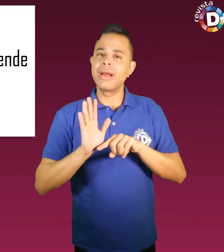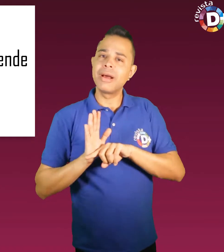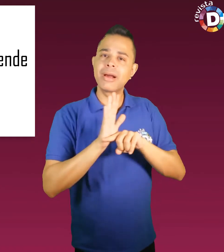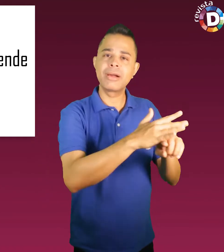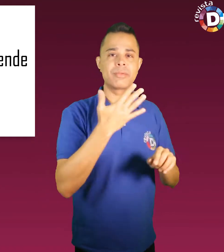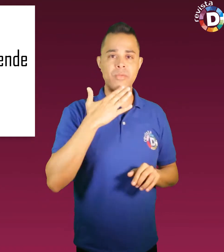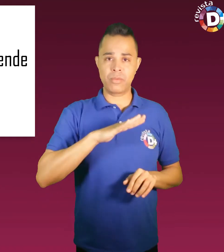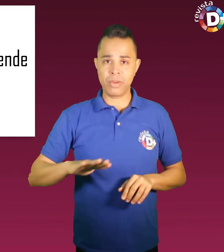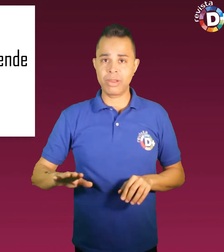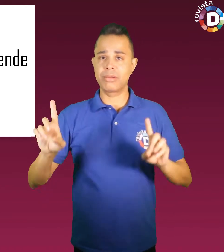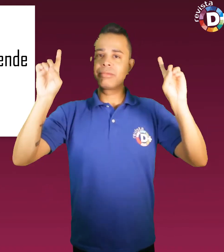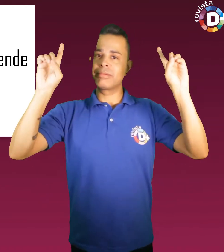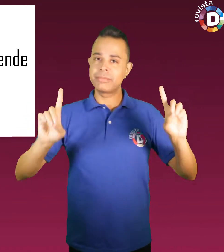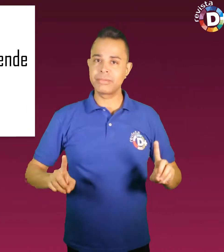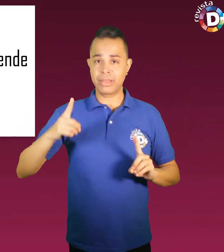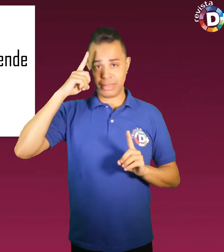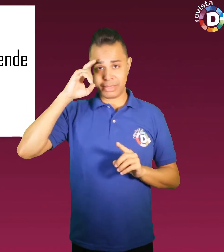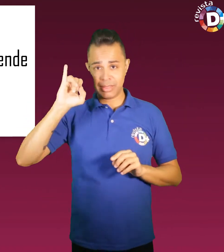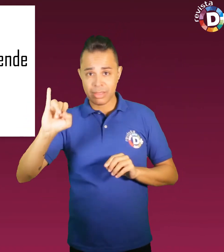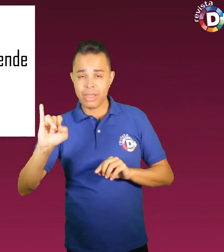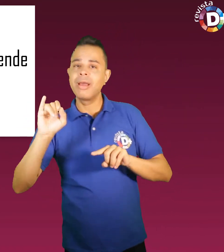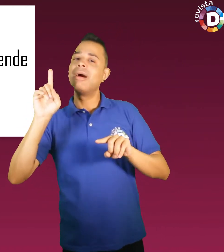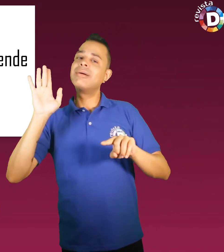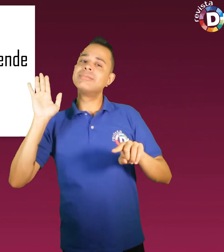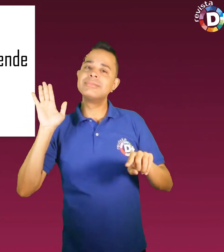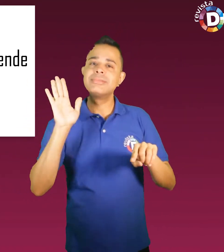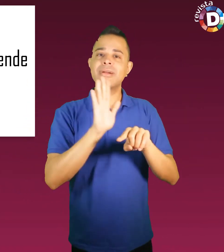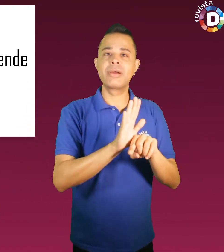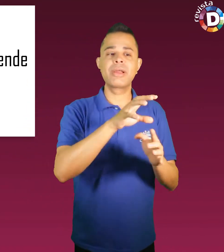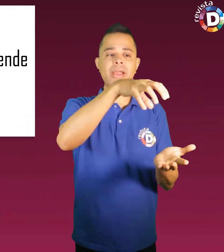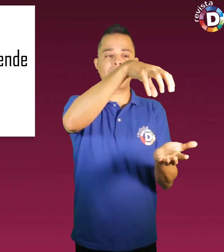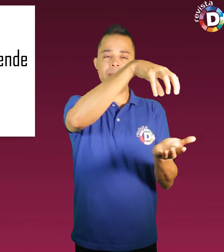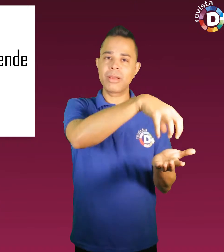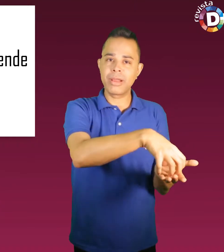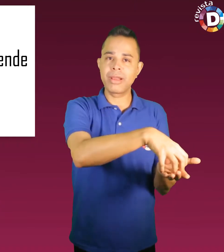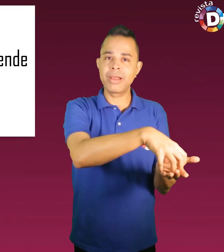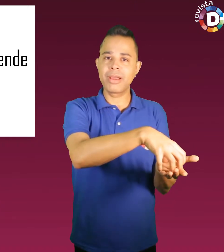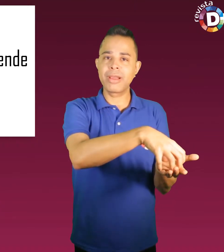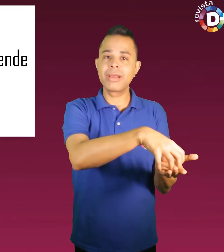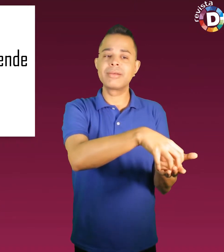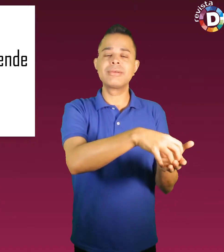crianças com deficiência intelectual é uma das atrações de estandes como da AACD